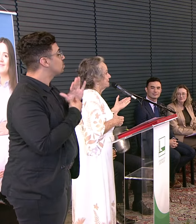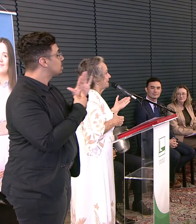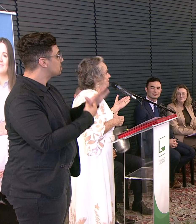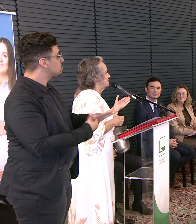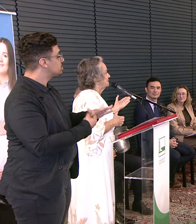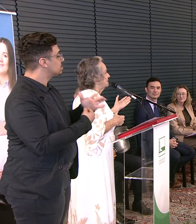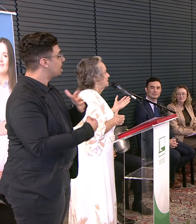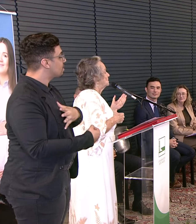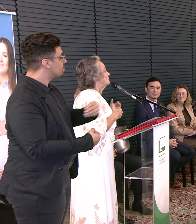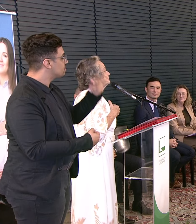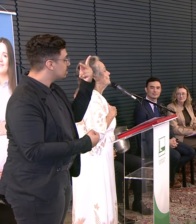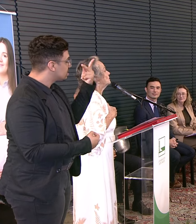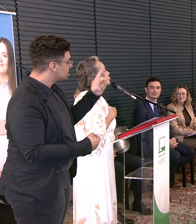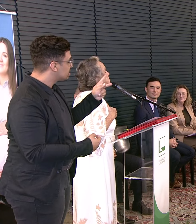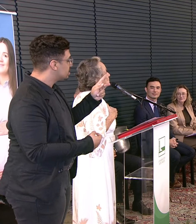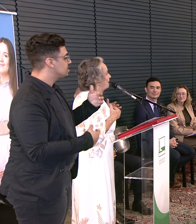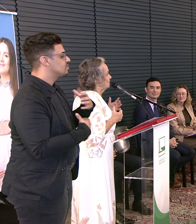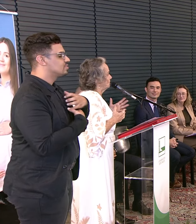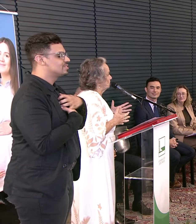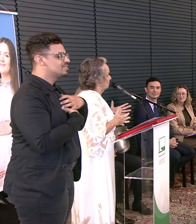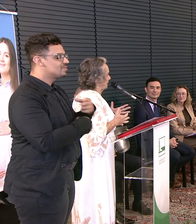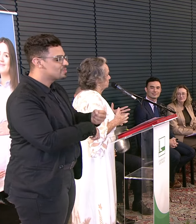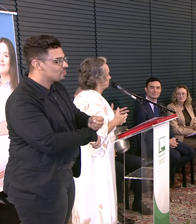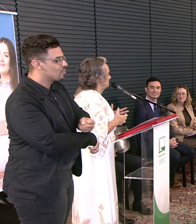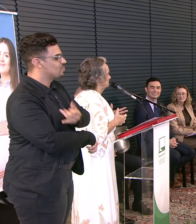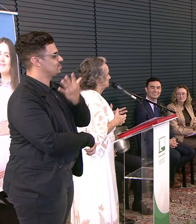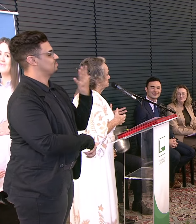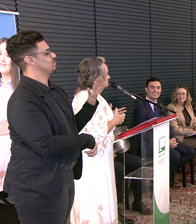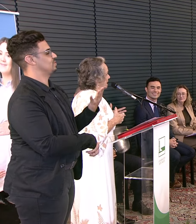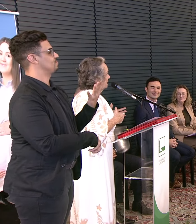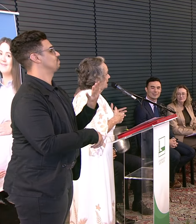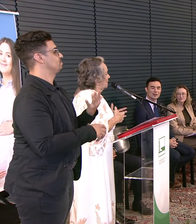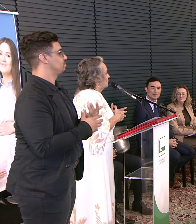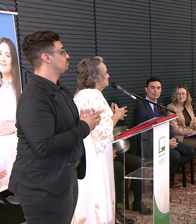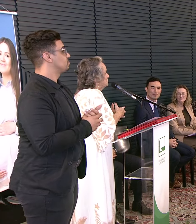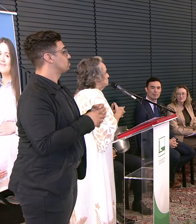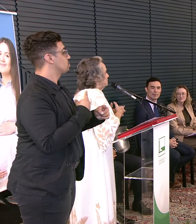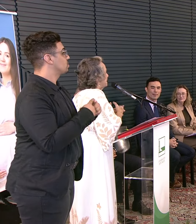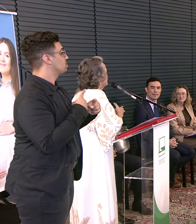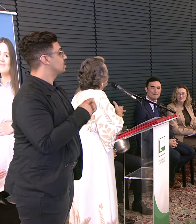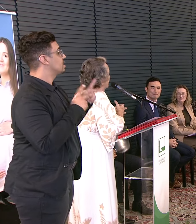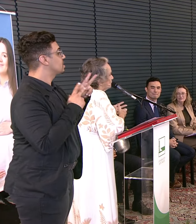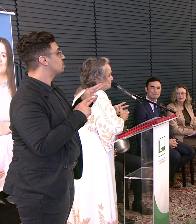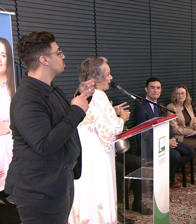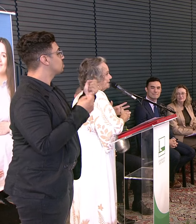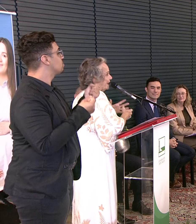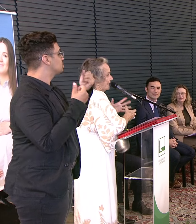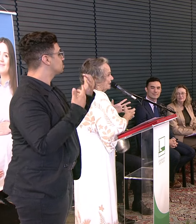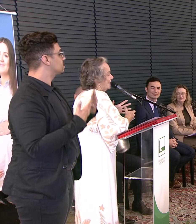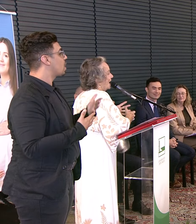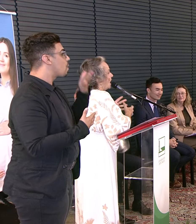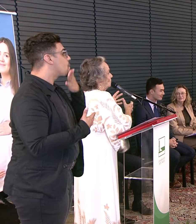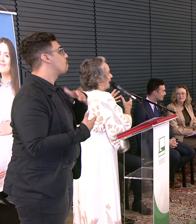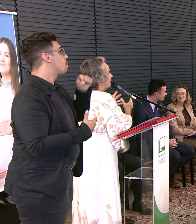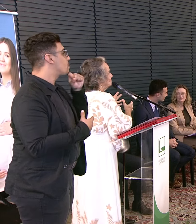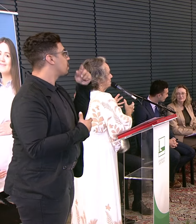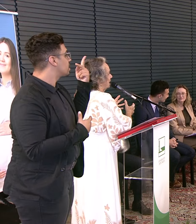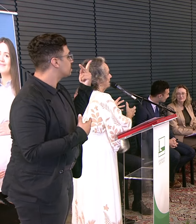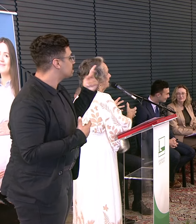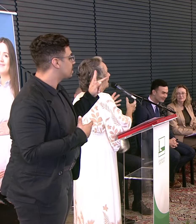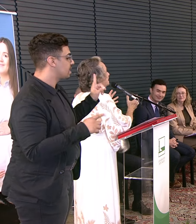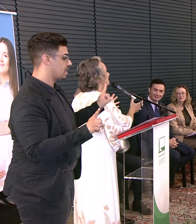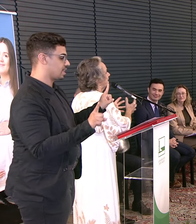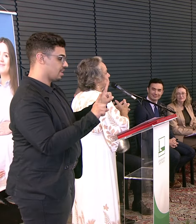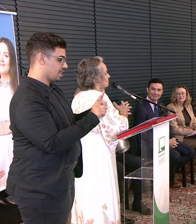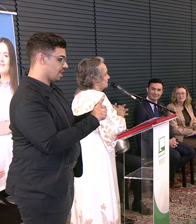A filha dele Foi uma emoção Para mim Muito grande Era como se eu estivesse Vendo o pai dela Ao lado